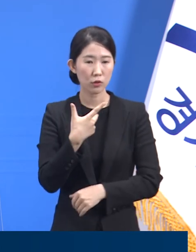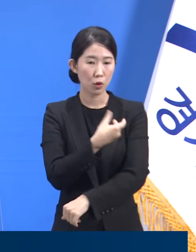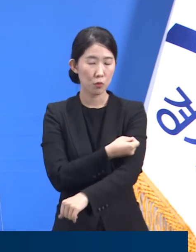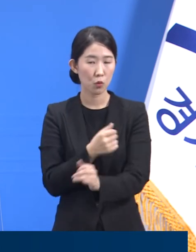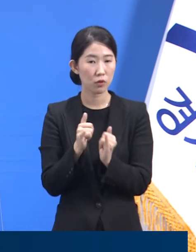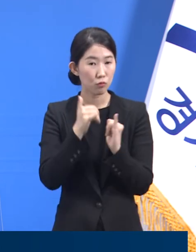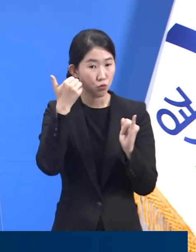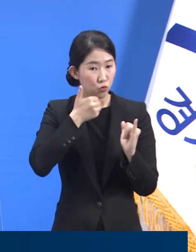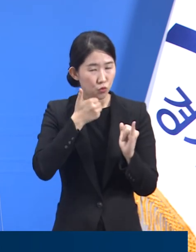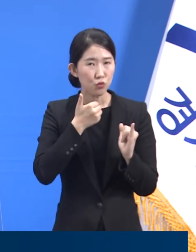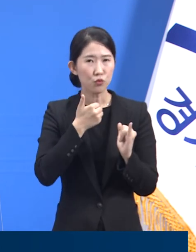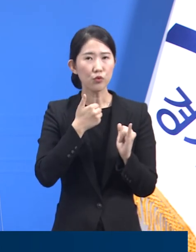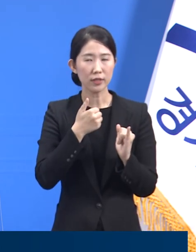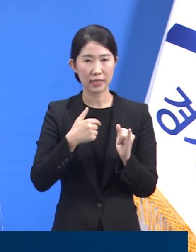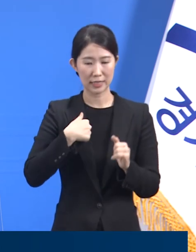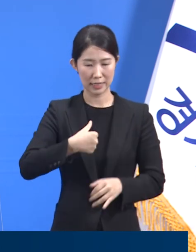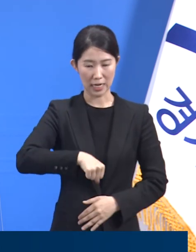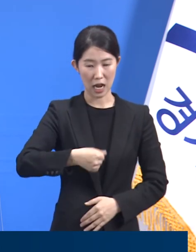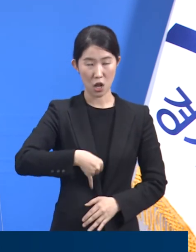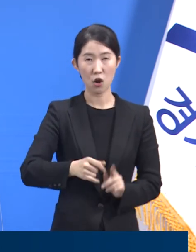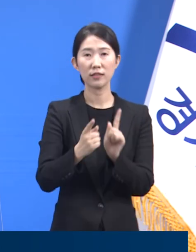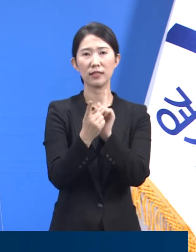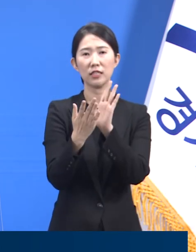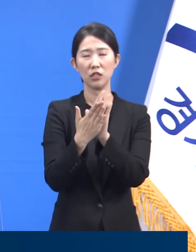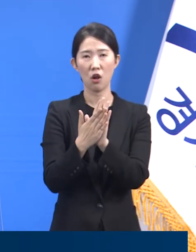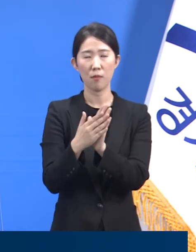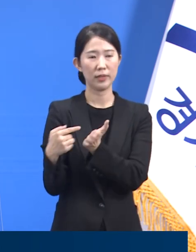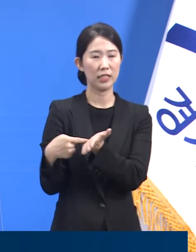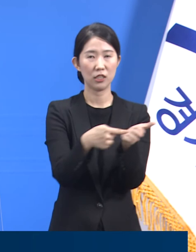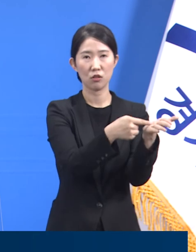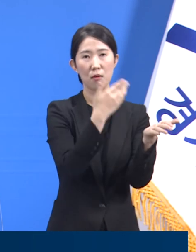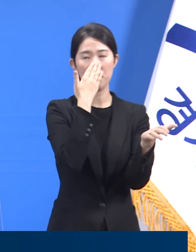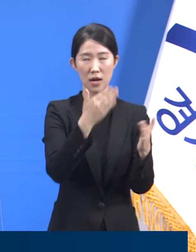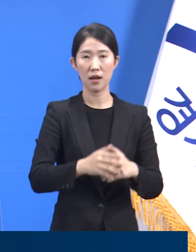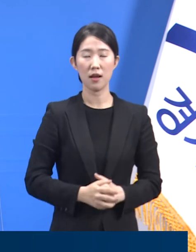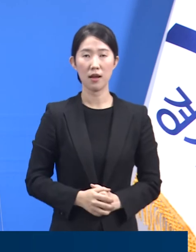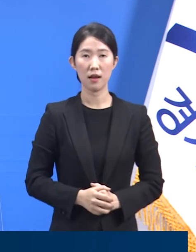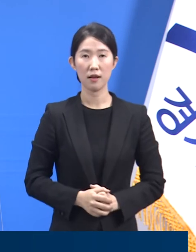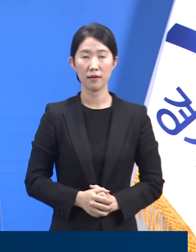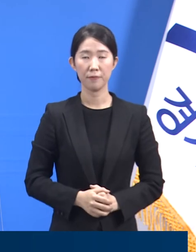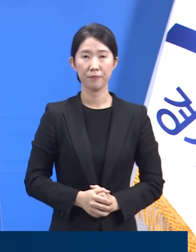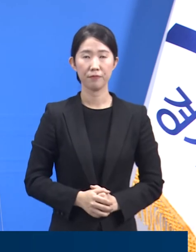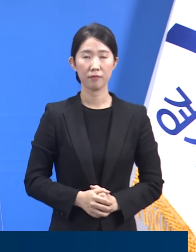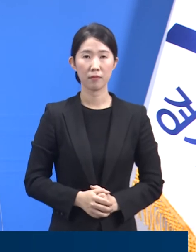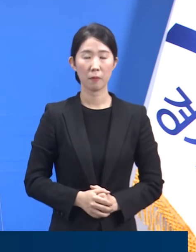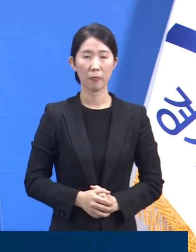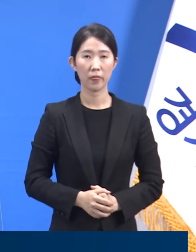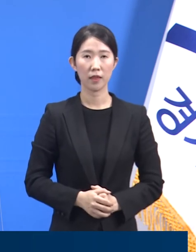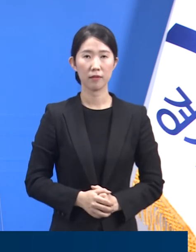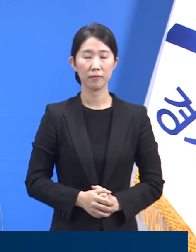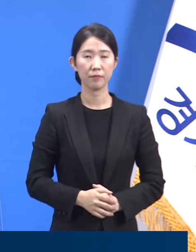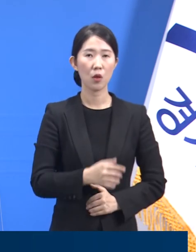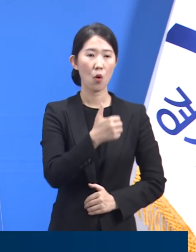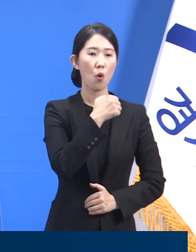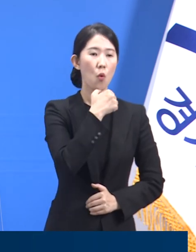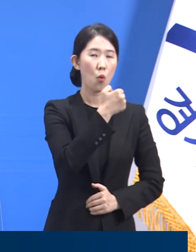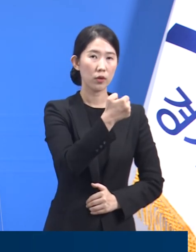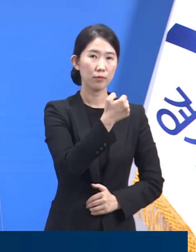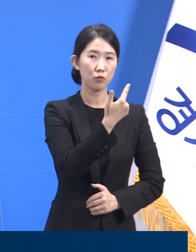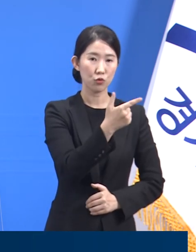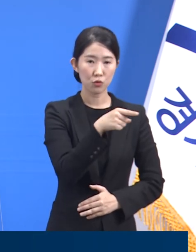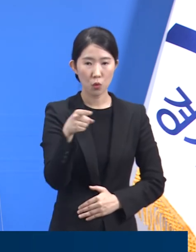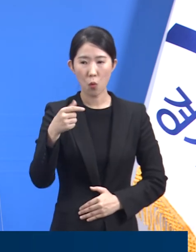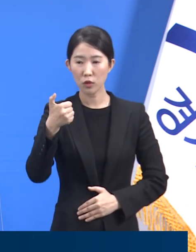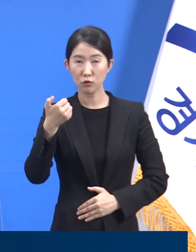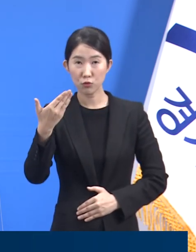온라인으로 예약할 수도 있습니다. 대상자의 보호자, 자녀들께서는 어르신들의 대상자 여부를 확인하여